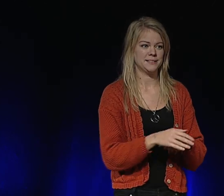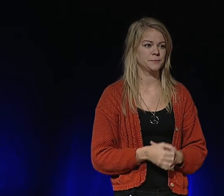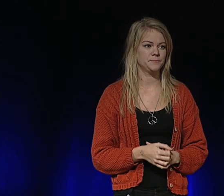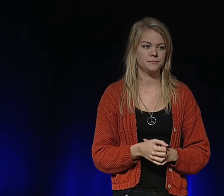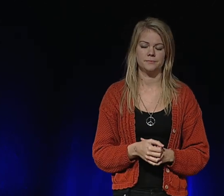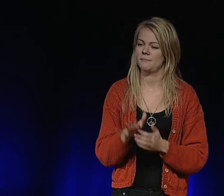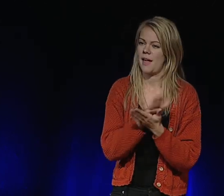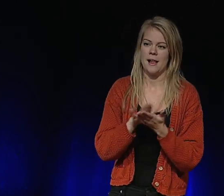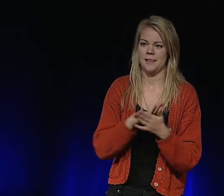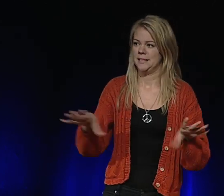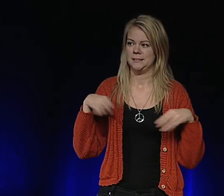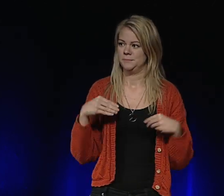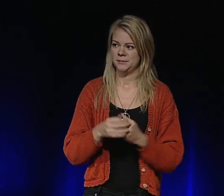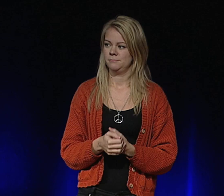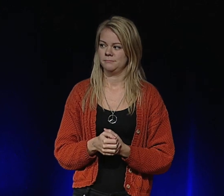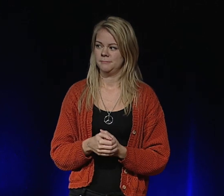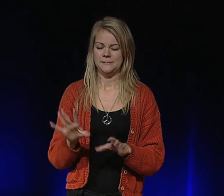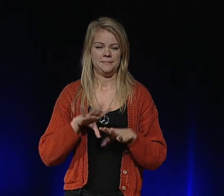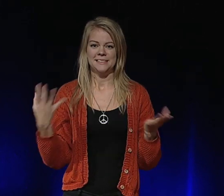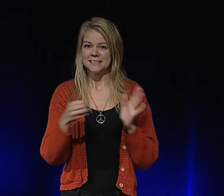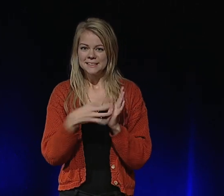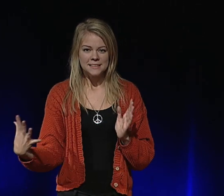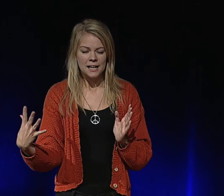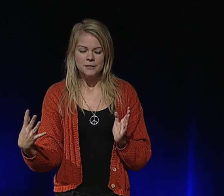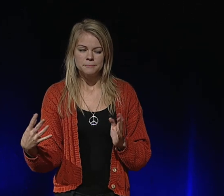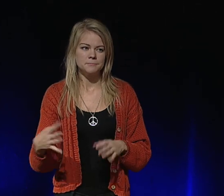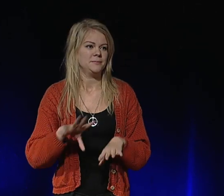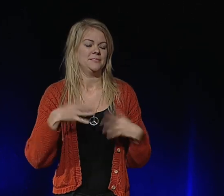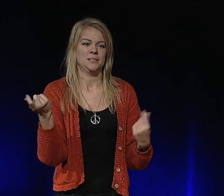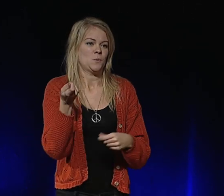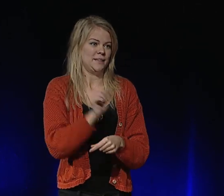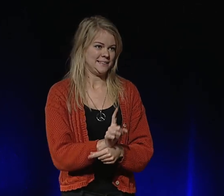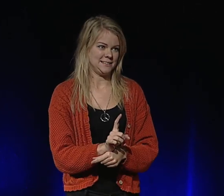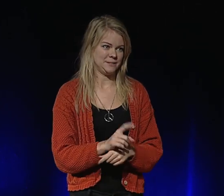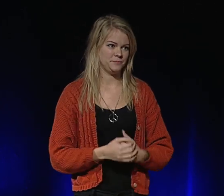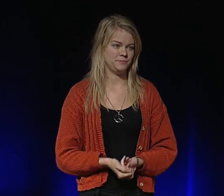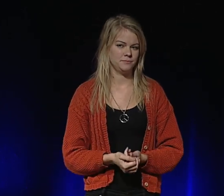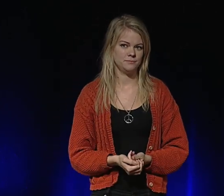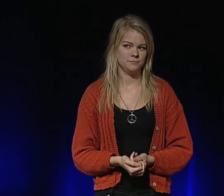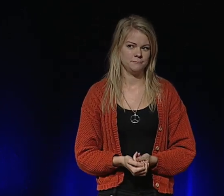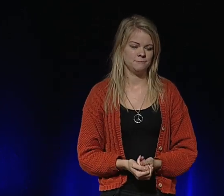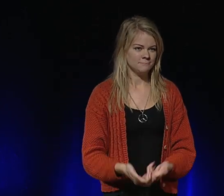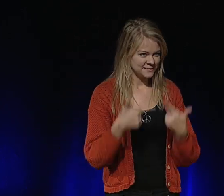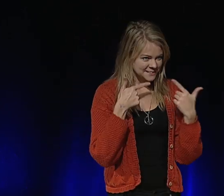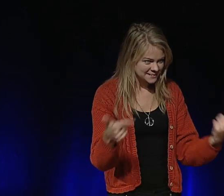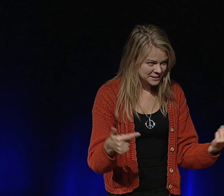Diskriminering kan aldrig accepteras. Inte på några grunder, inte någonstans. Tack.